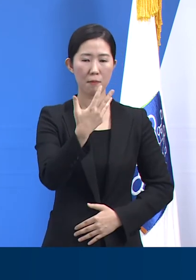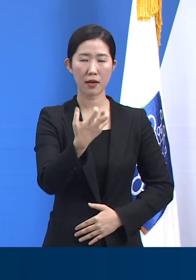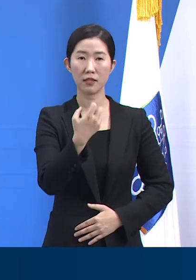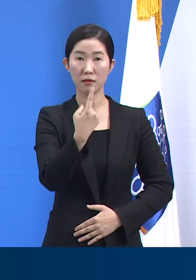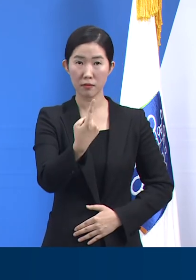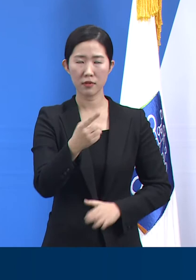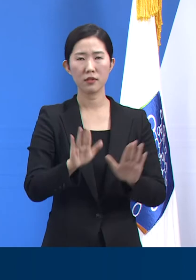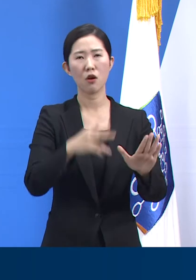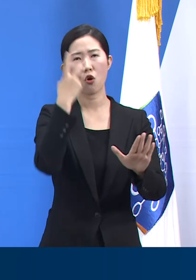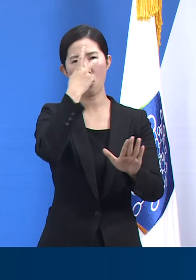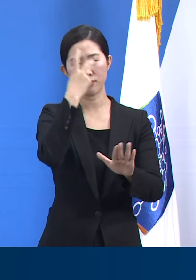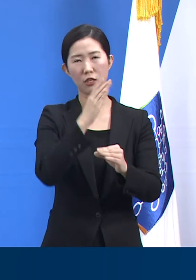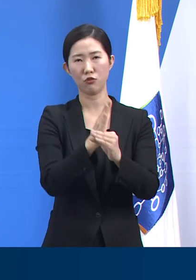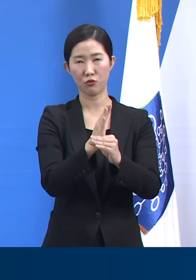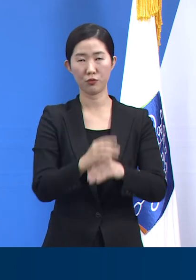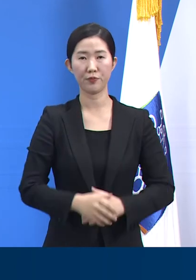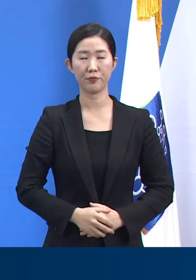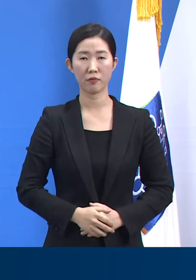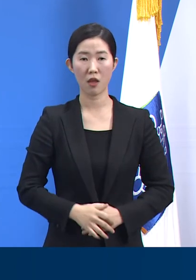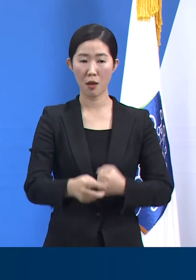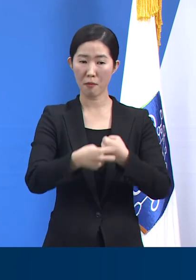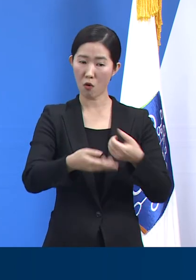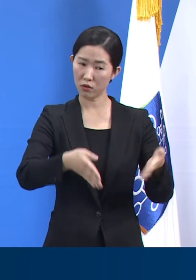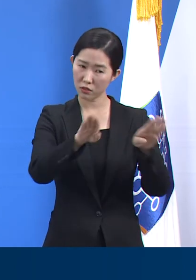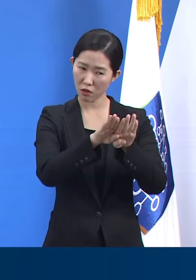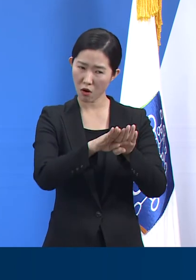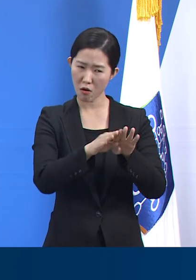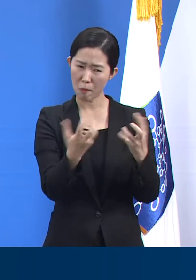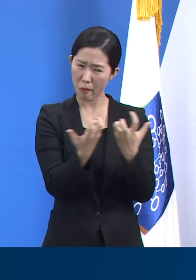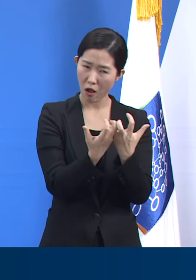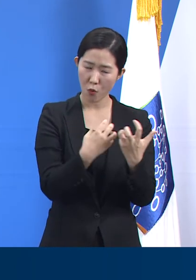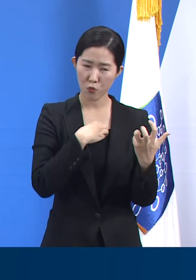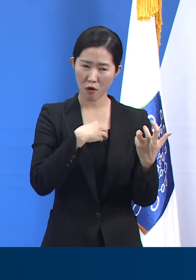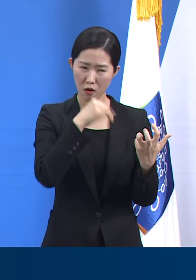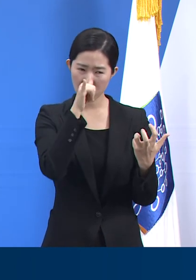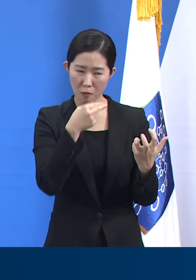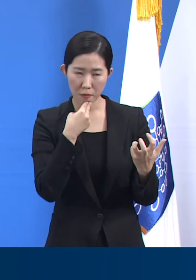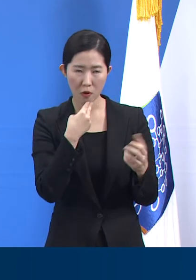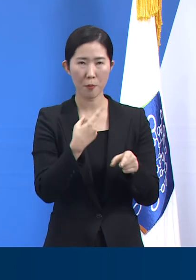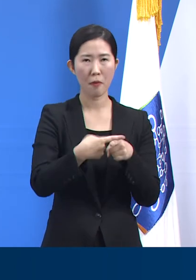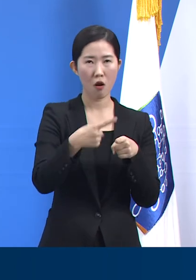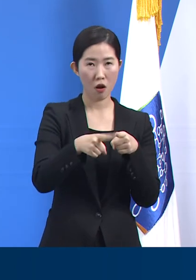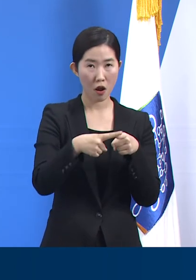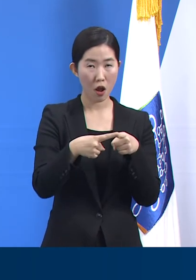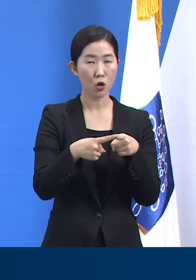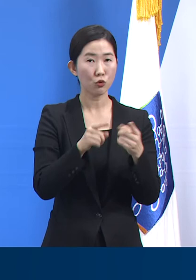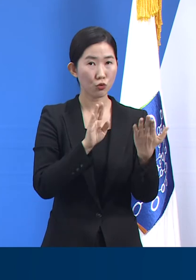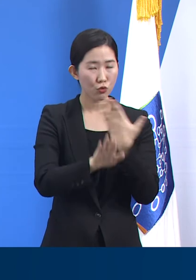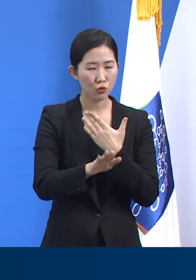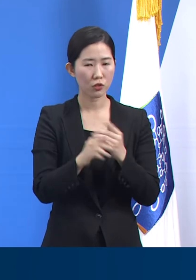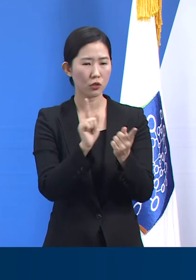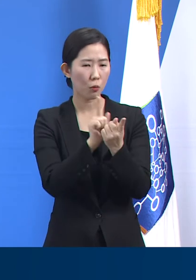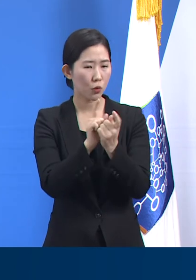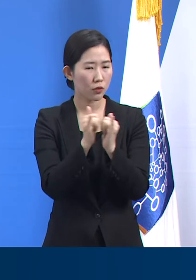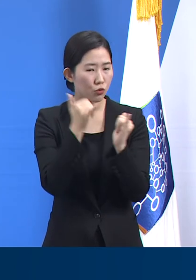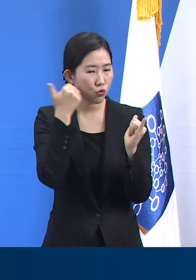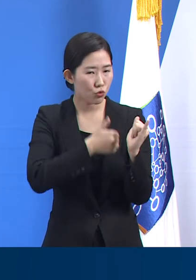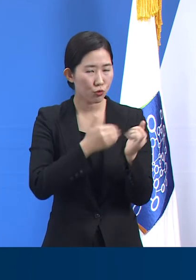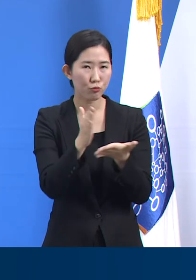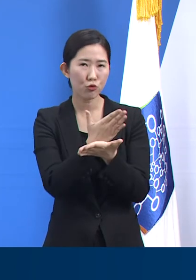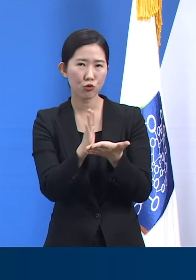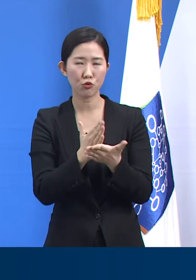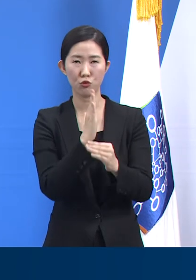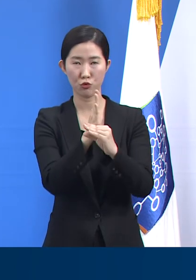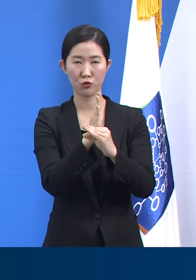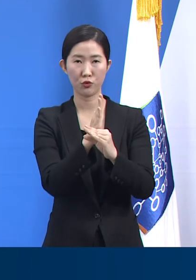중입니다. 병원 시설에 대한 위험성 평가를 실시하고 접촉자를 분류하고 있으며 12월